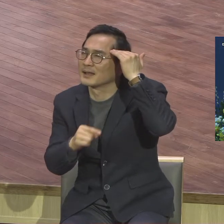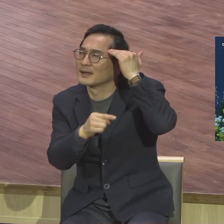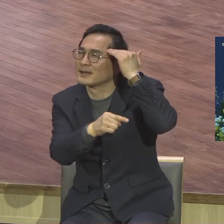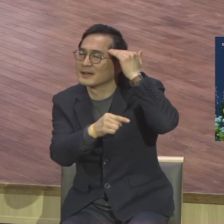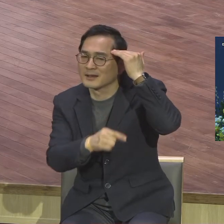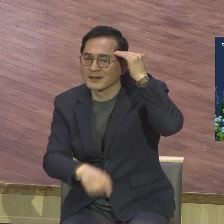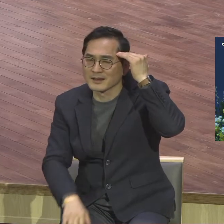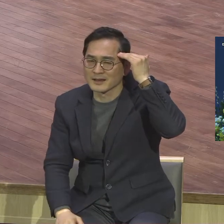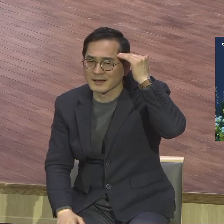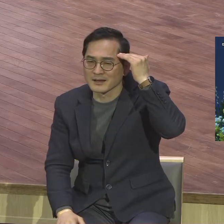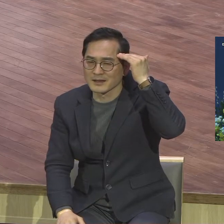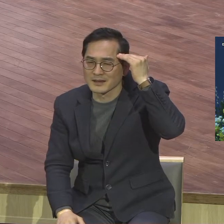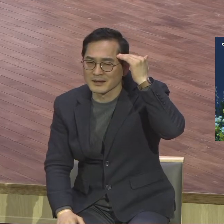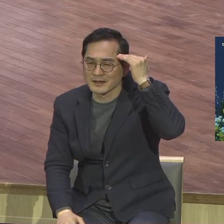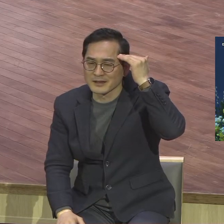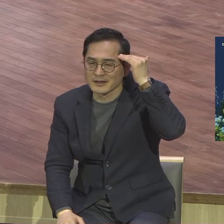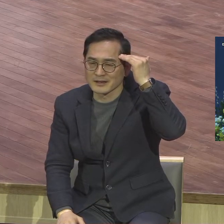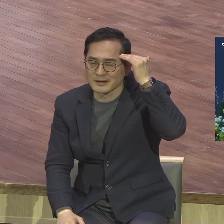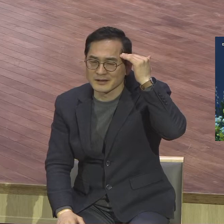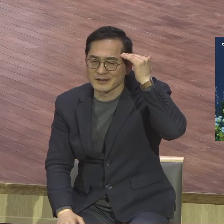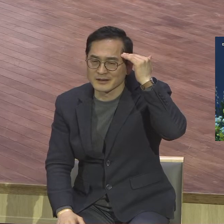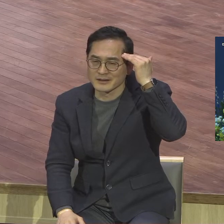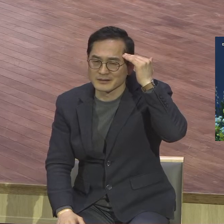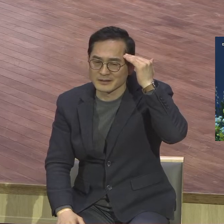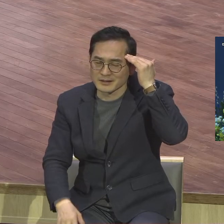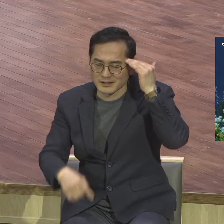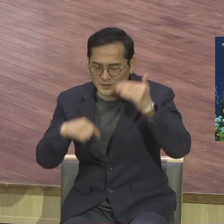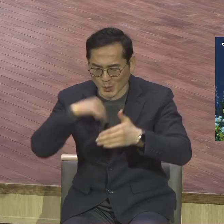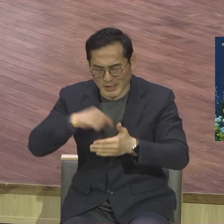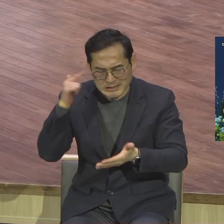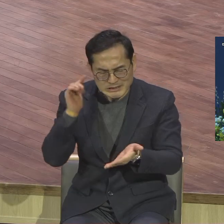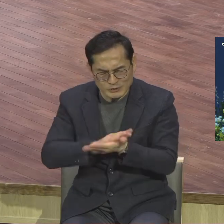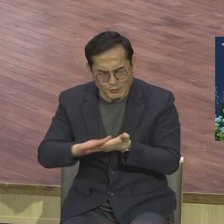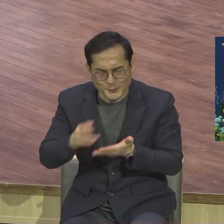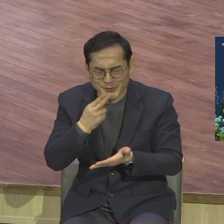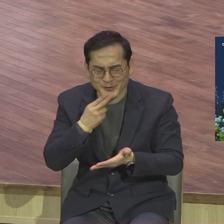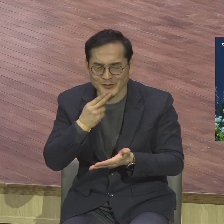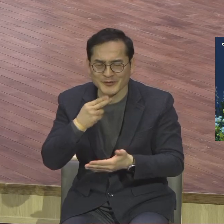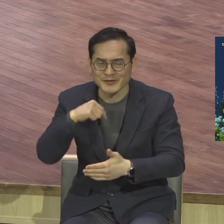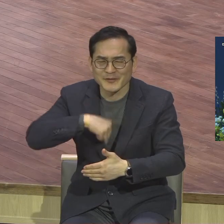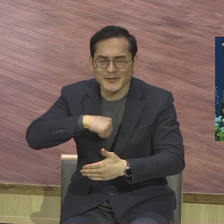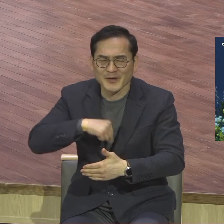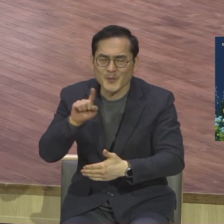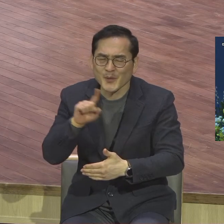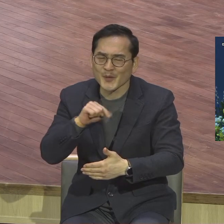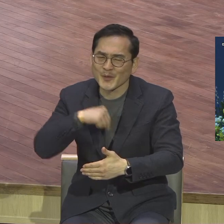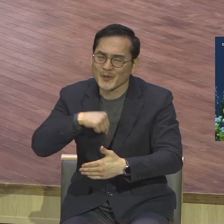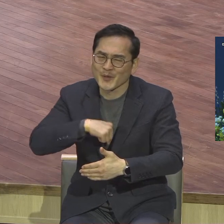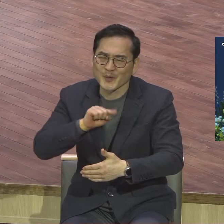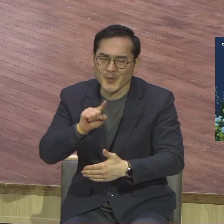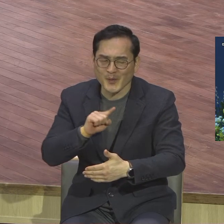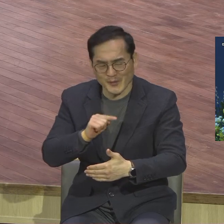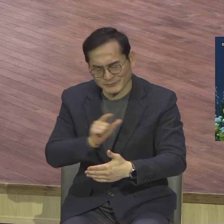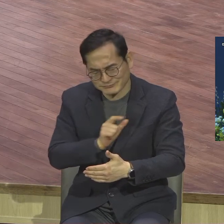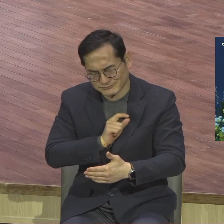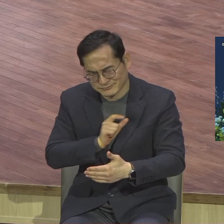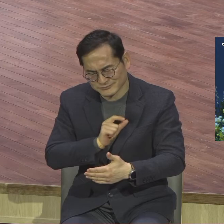가시가 다 생선을 먹었는데 걸려있다 이런 것 같은 그런 마음의 딱 상처 뭔가